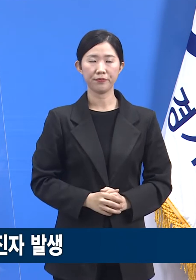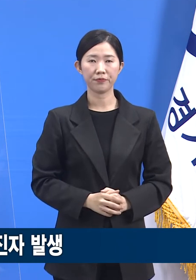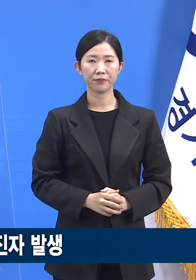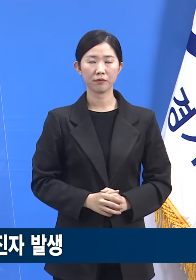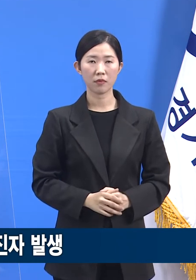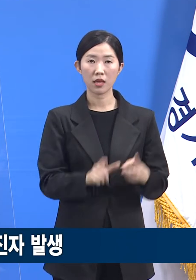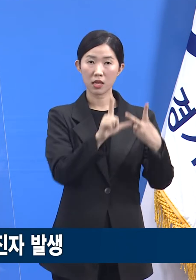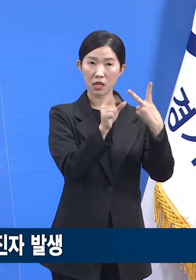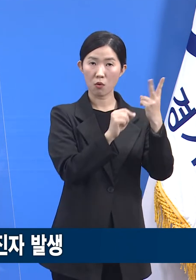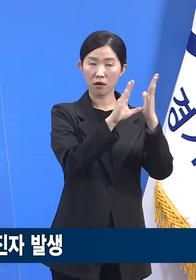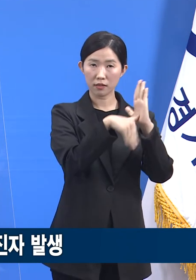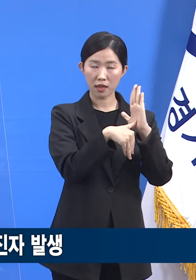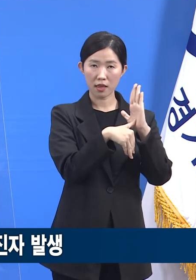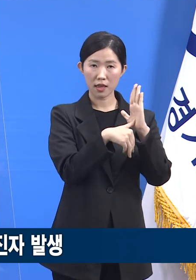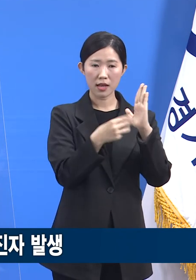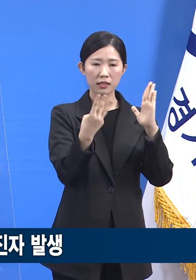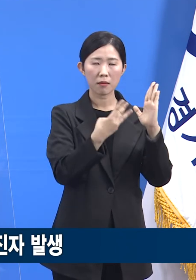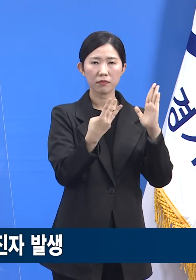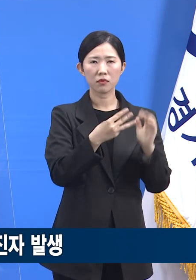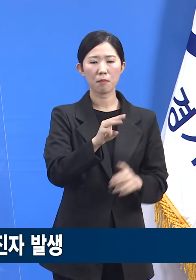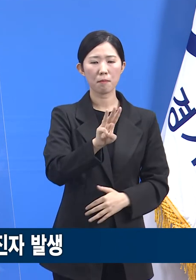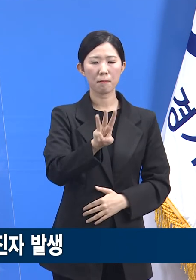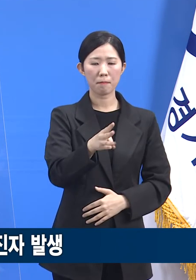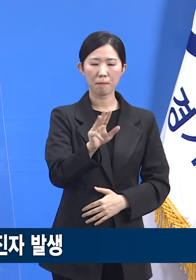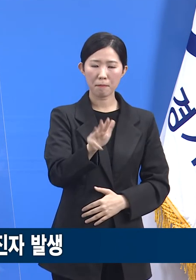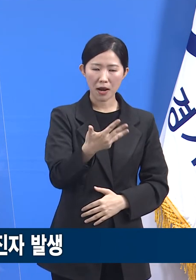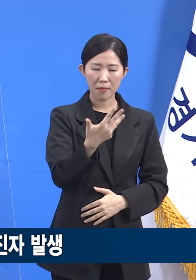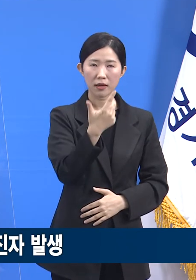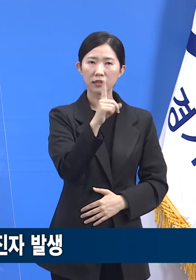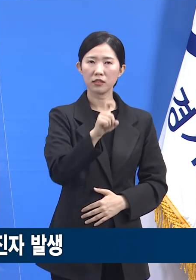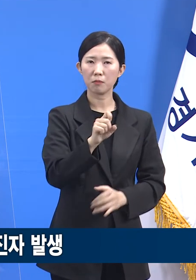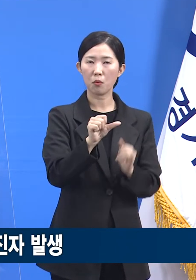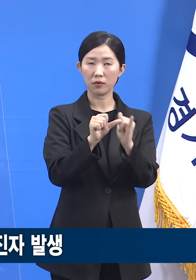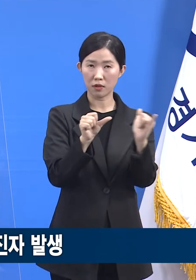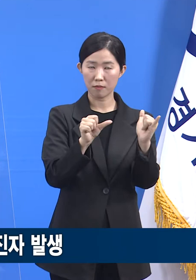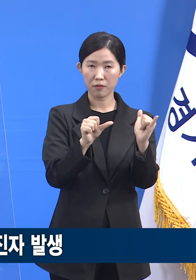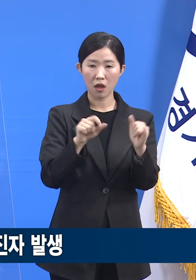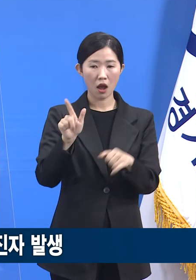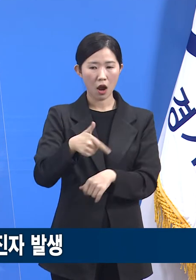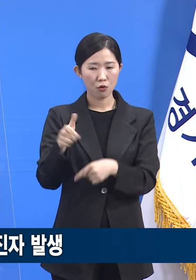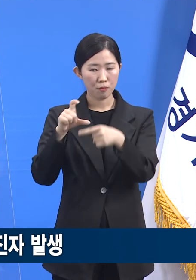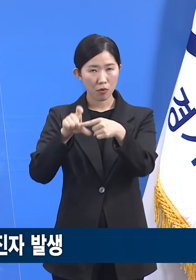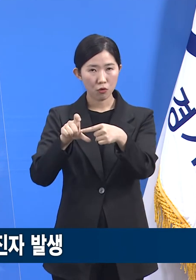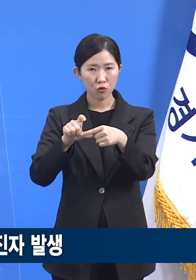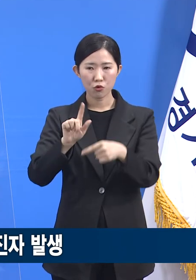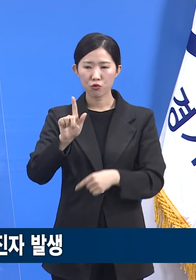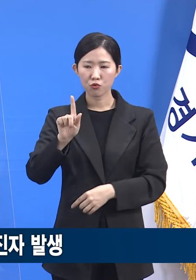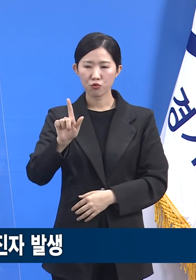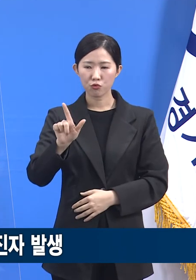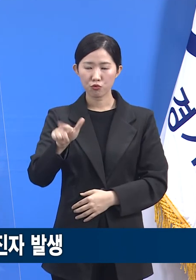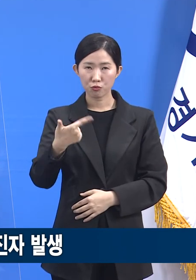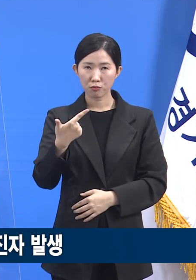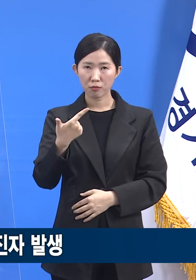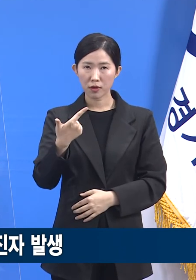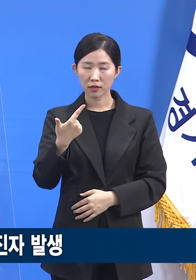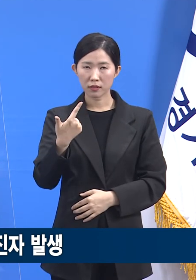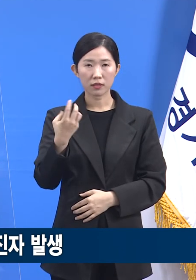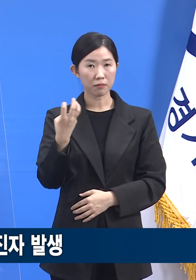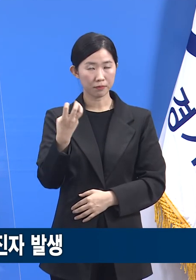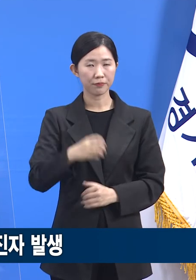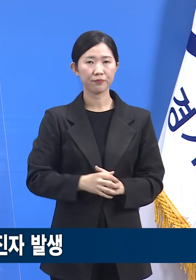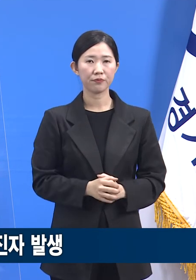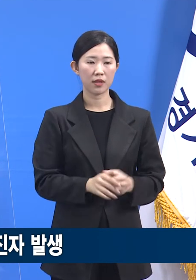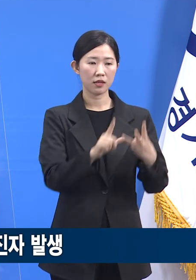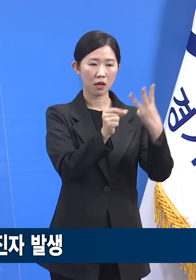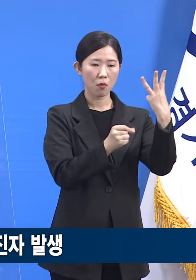2월에는 총 3,815명이고 일평균 136.3명이며 3월은 총